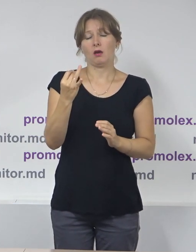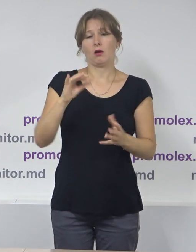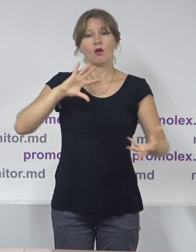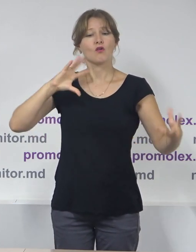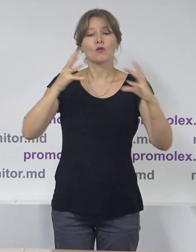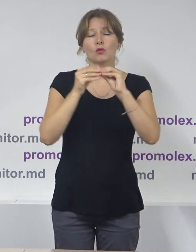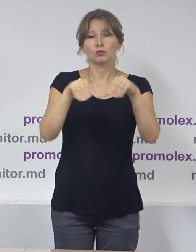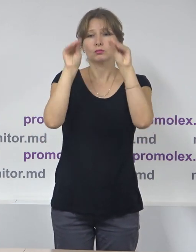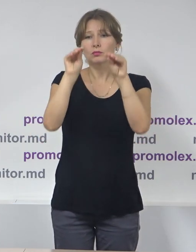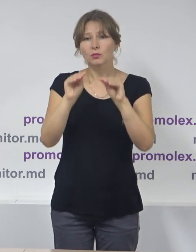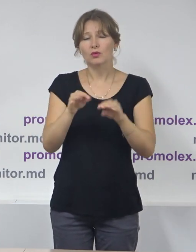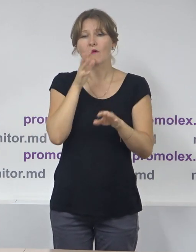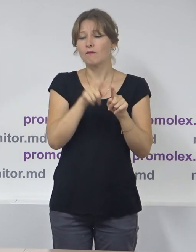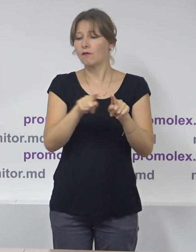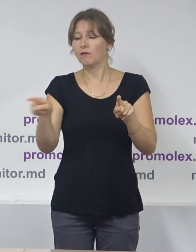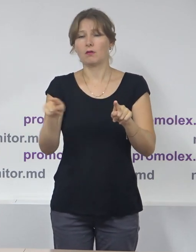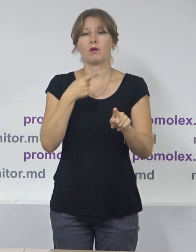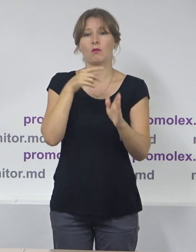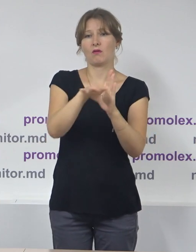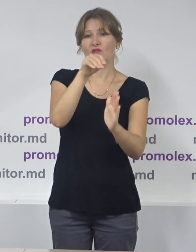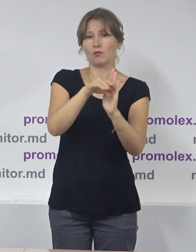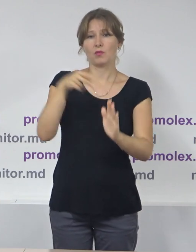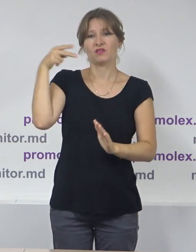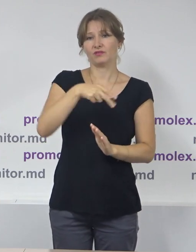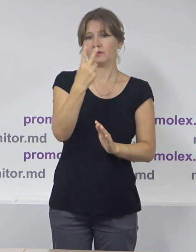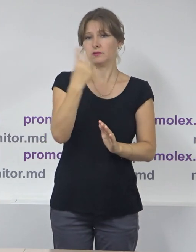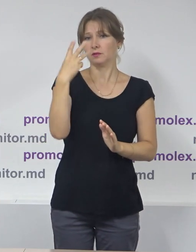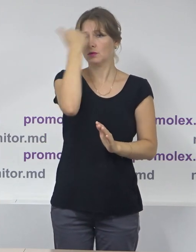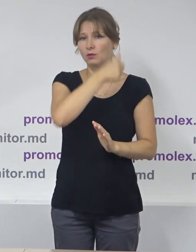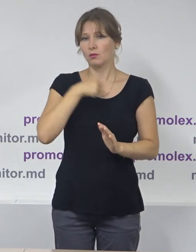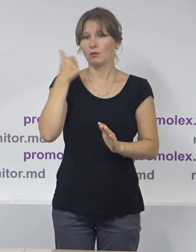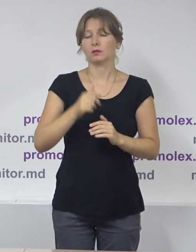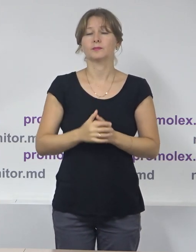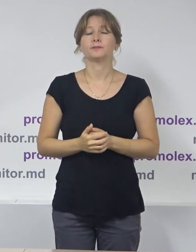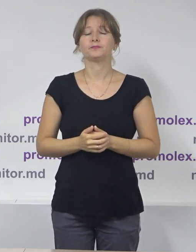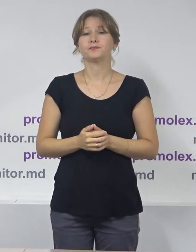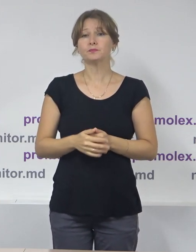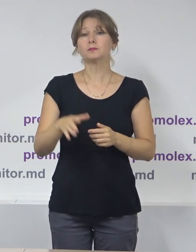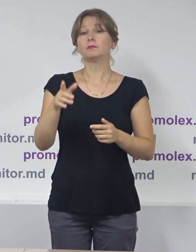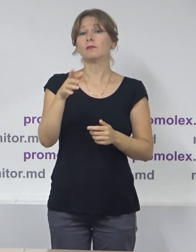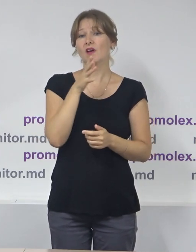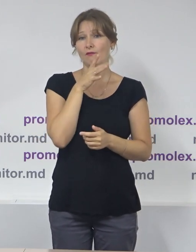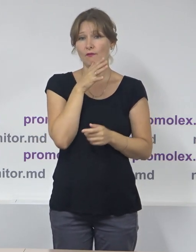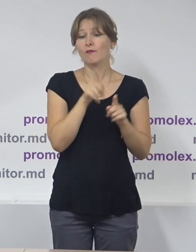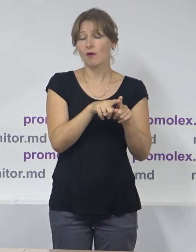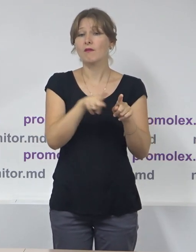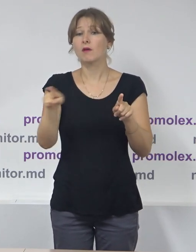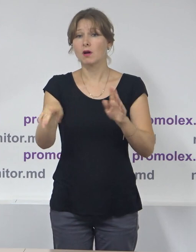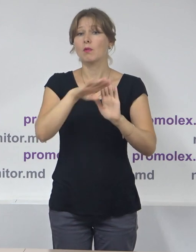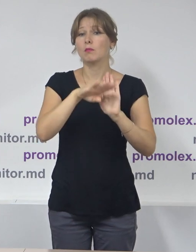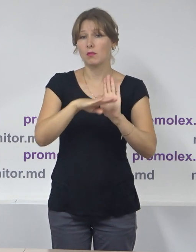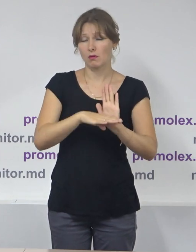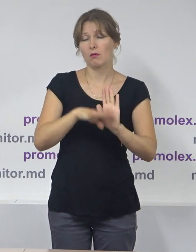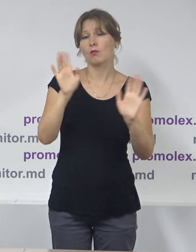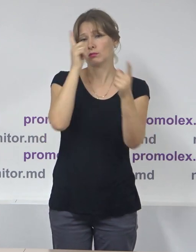implementării acestuia în timpul alegerilor locale generale din 2023. Pe lângă lansarea misiunii, voi